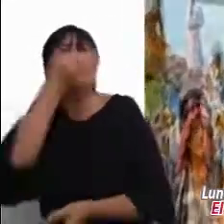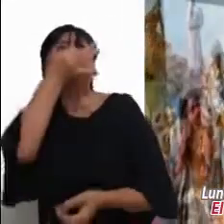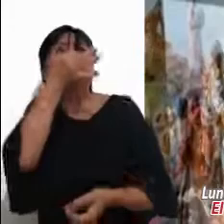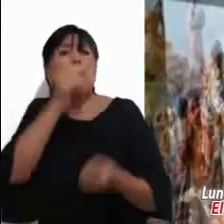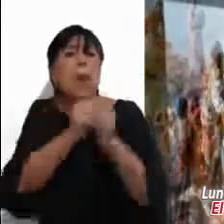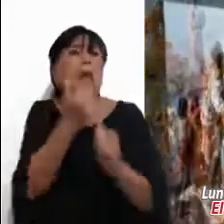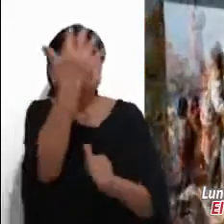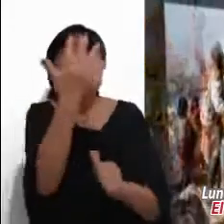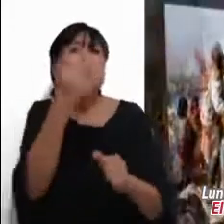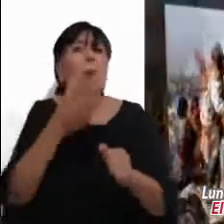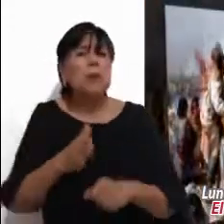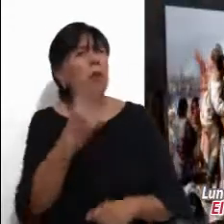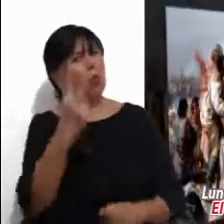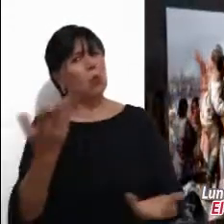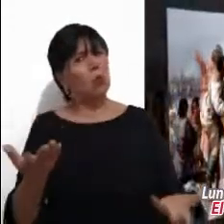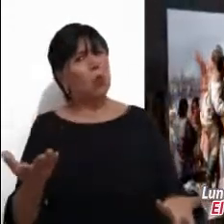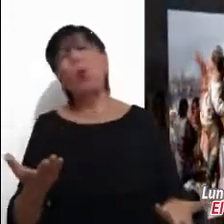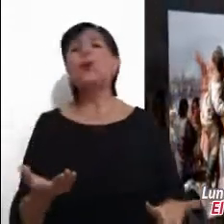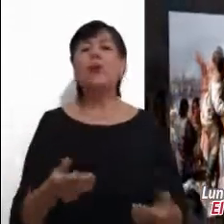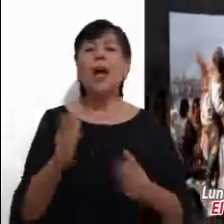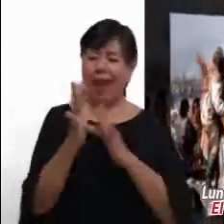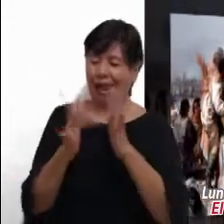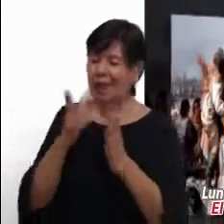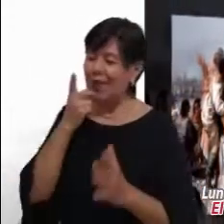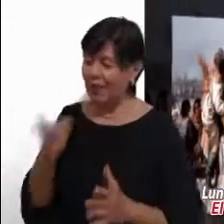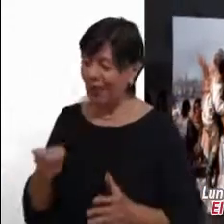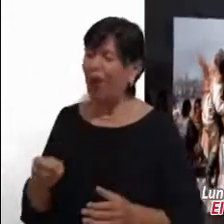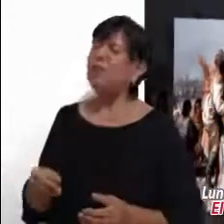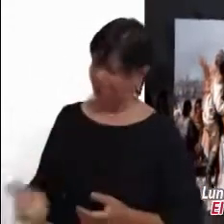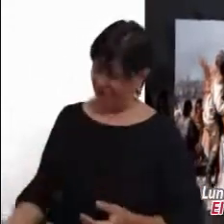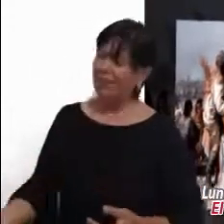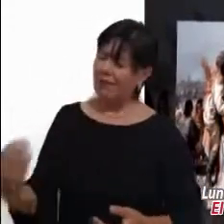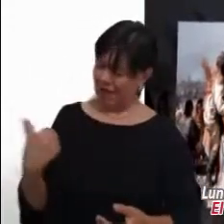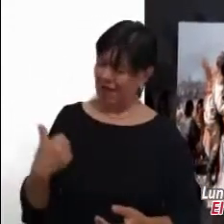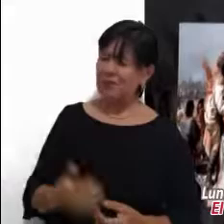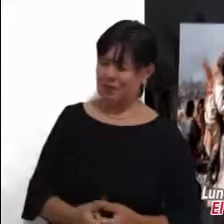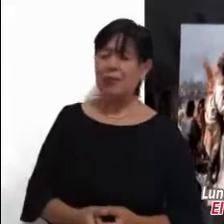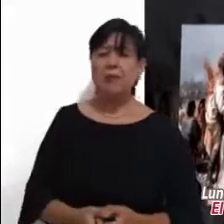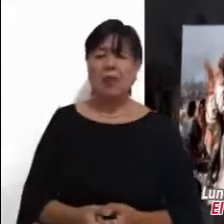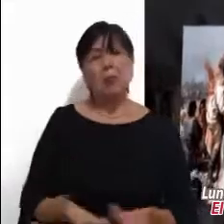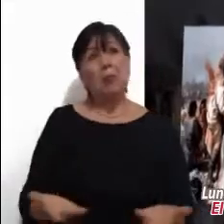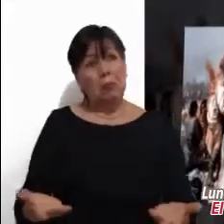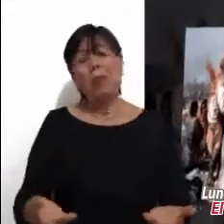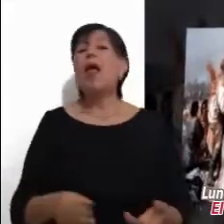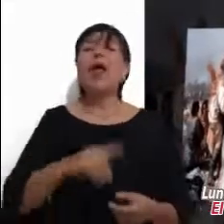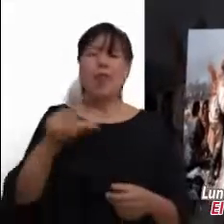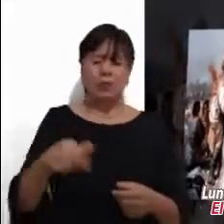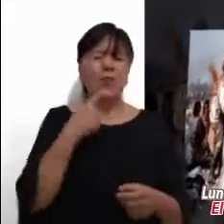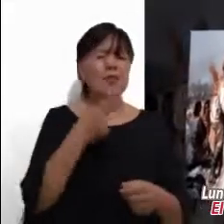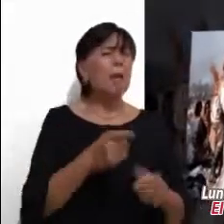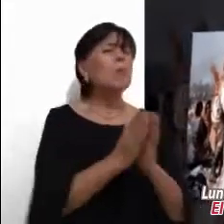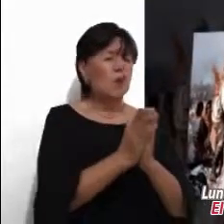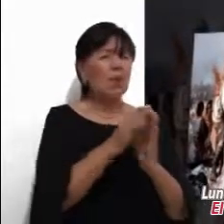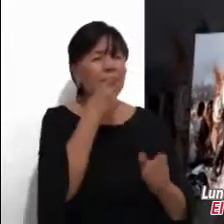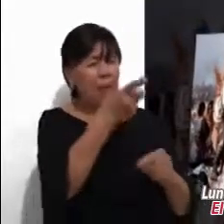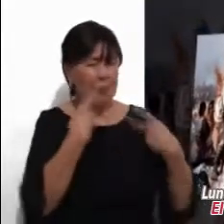que cinco panes y dos pescados. Él les dijo, Tráiganmelos. Luego, mandó que la gente